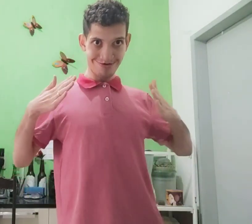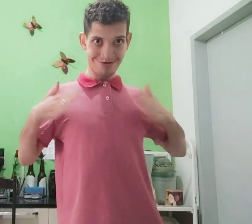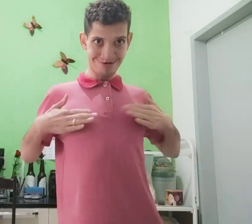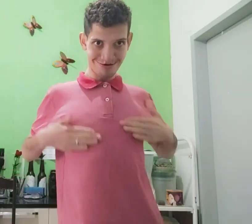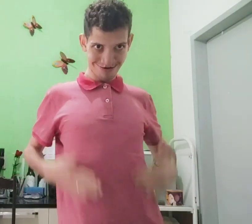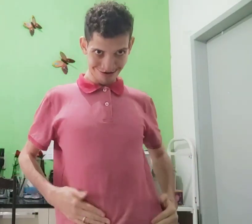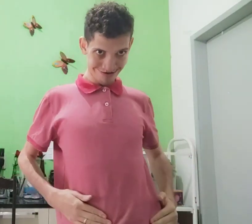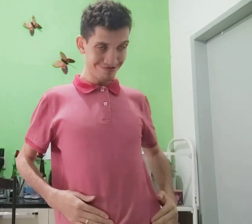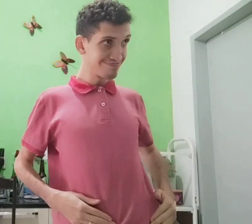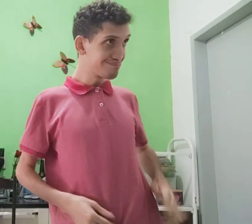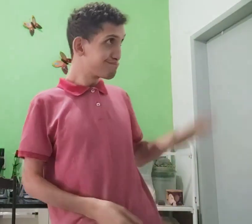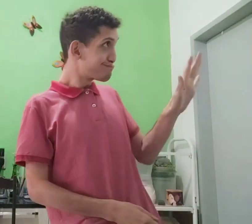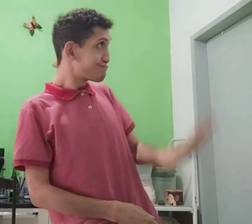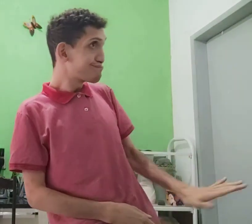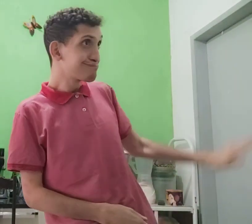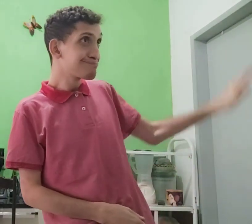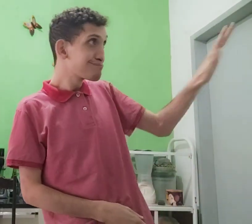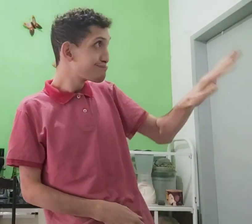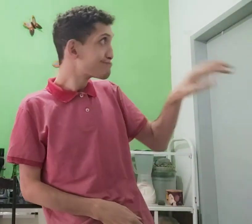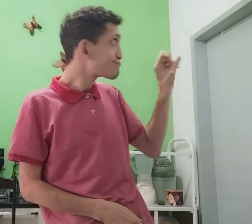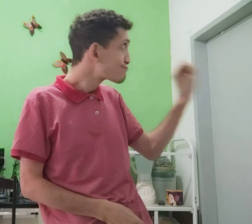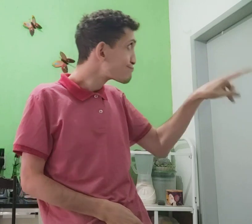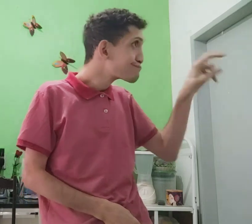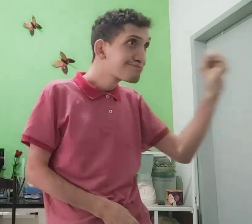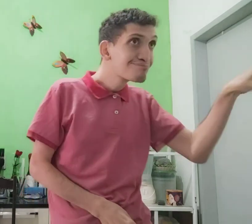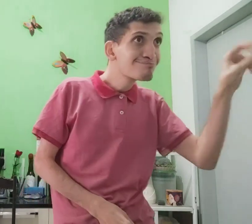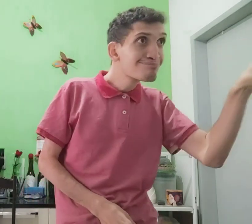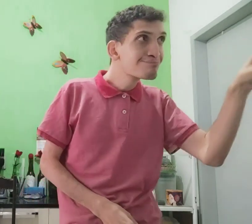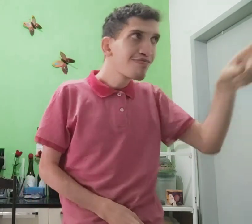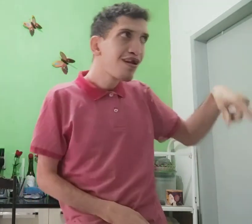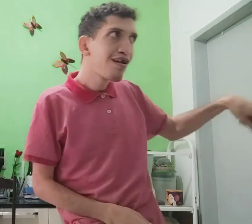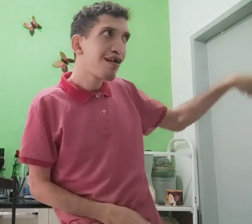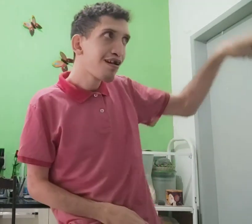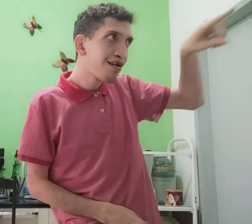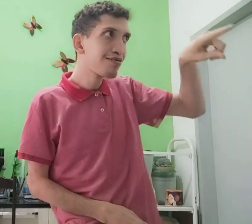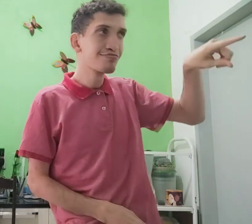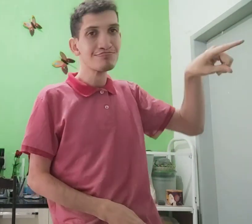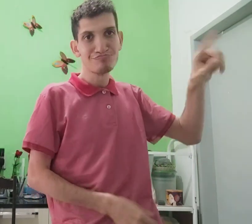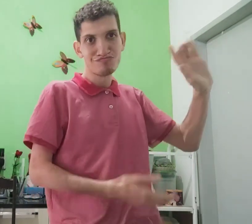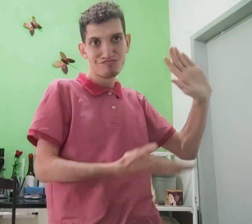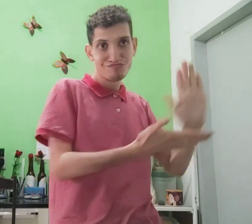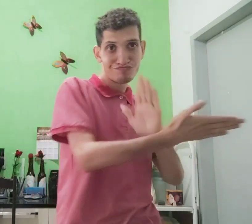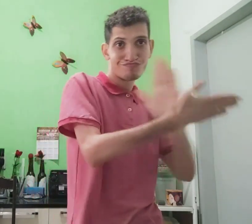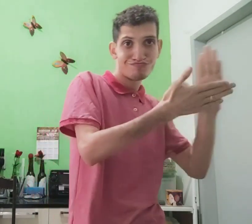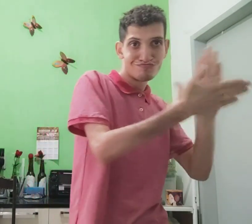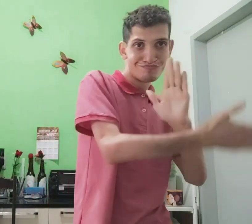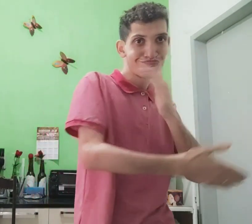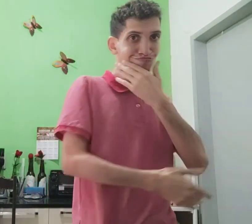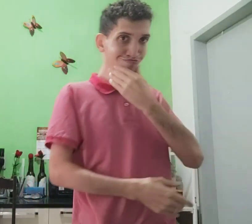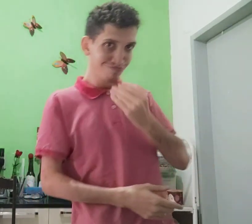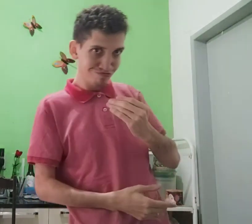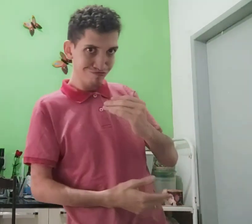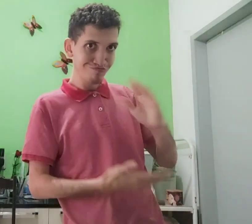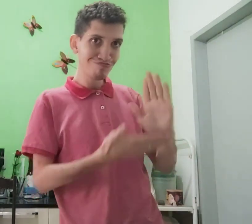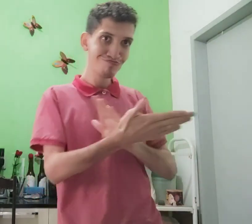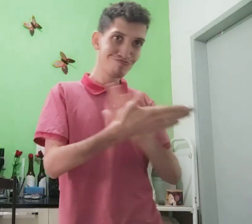humano, orco, por aí, eu vejo, vejo, vejo, eles, alguns, homem,